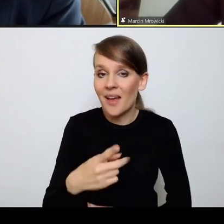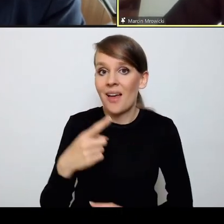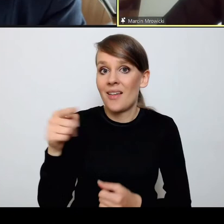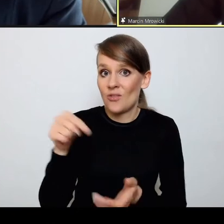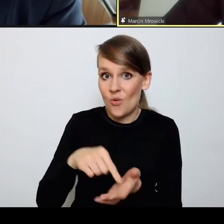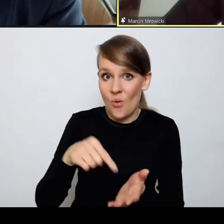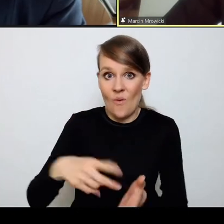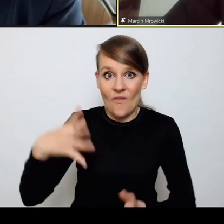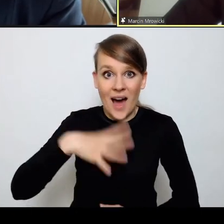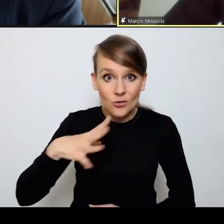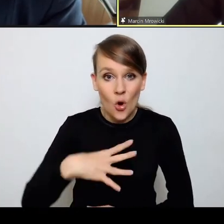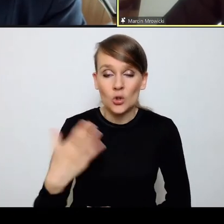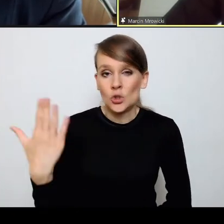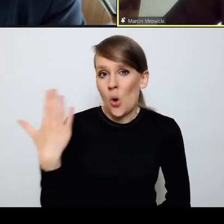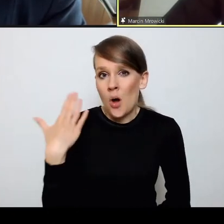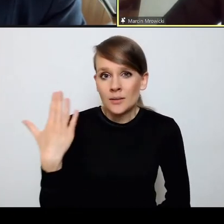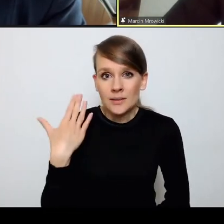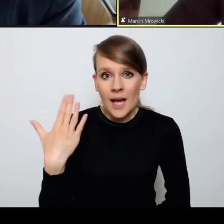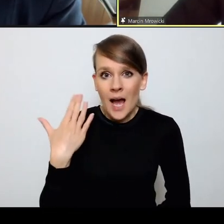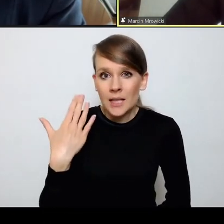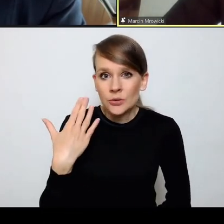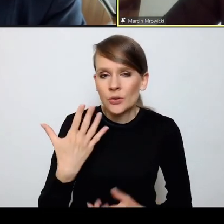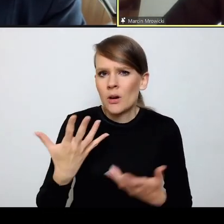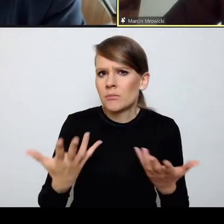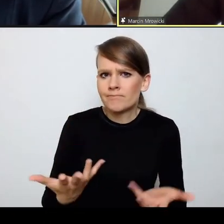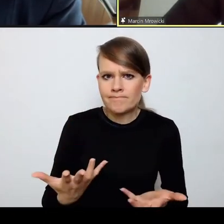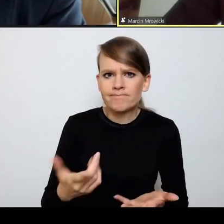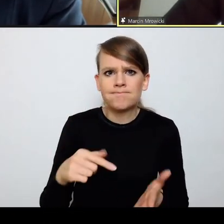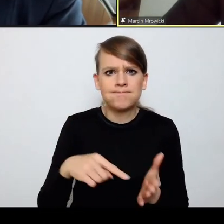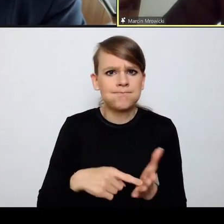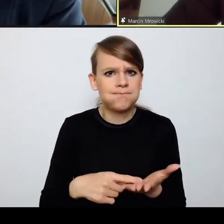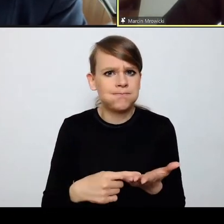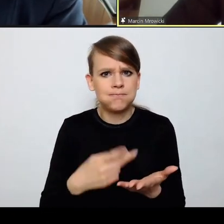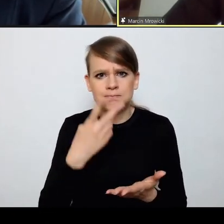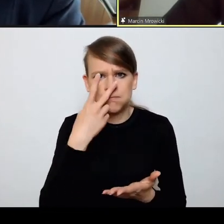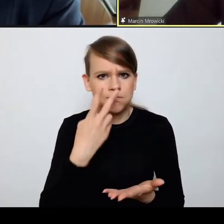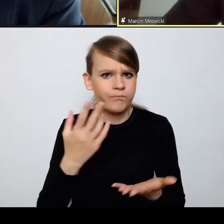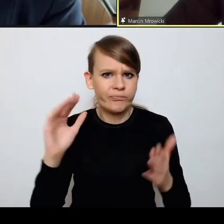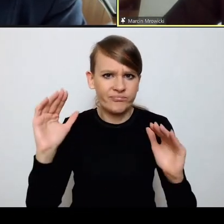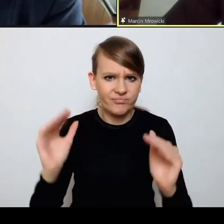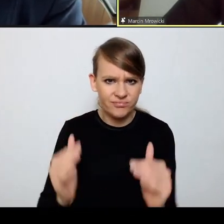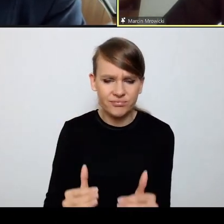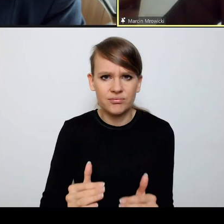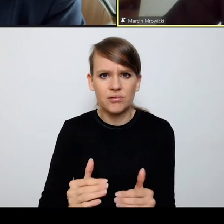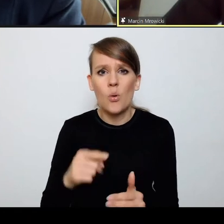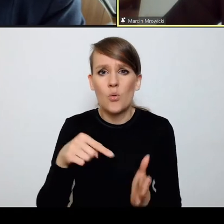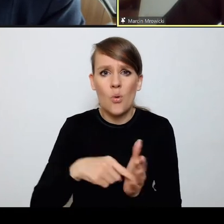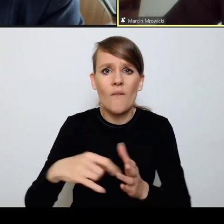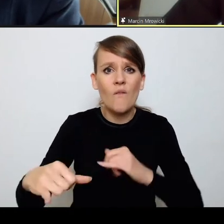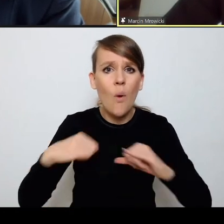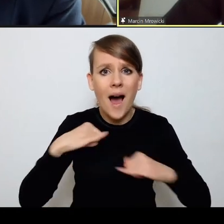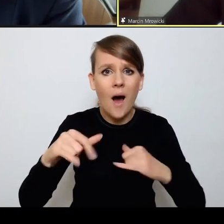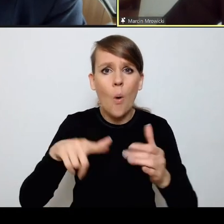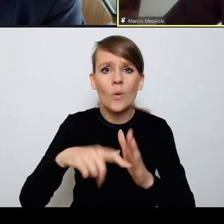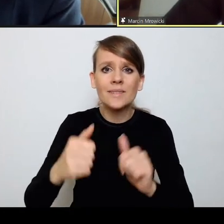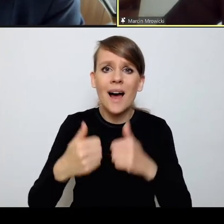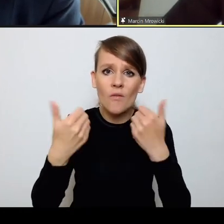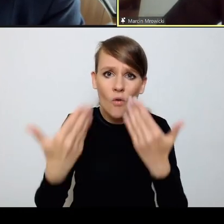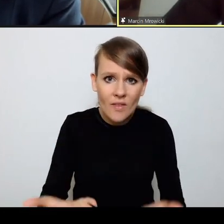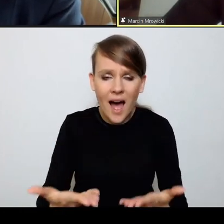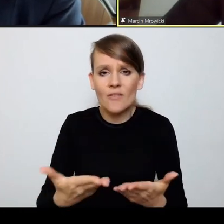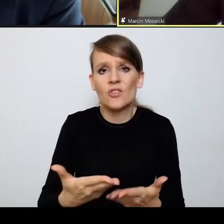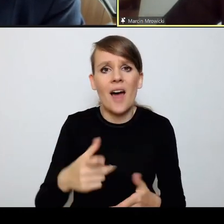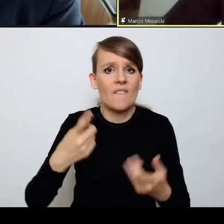ostatnio się zdeprecjonowały, jeżeli chodzi o przynajmniej o władzę ustawodawczą i wykonawczą.